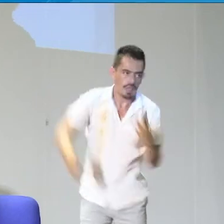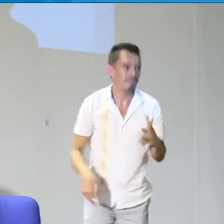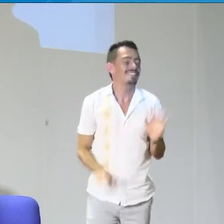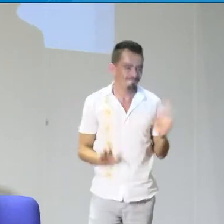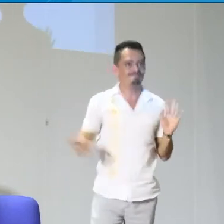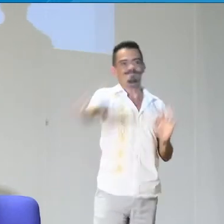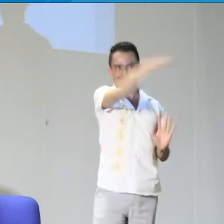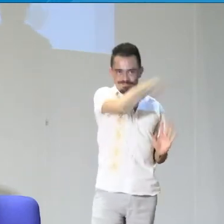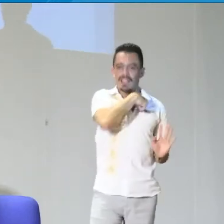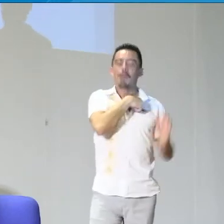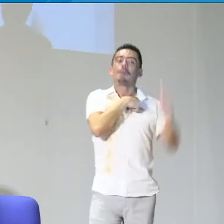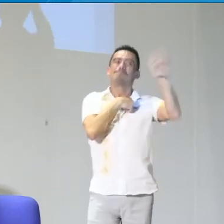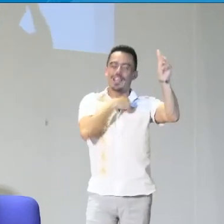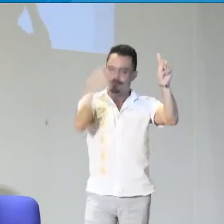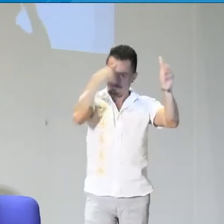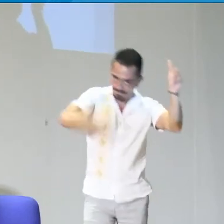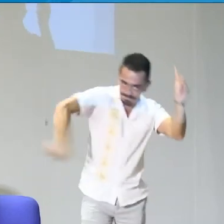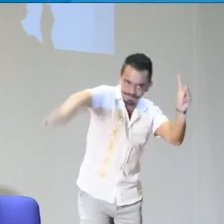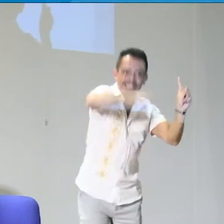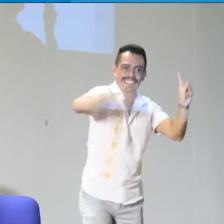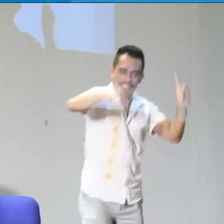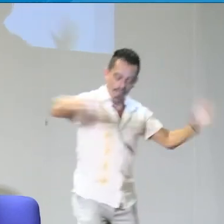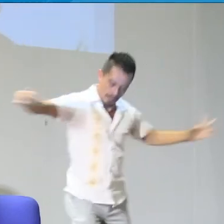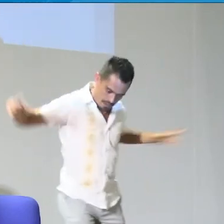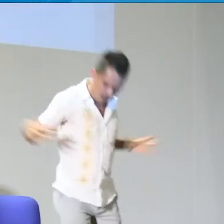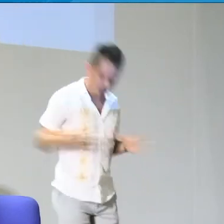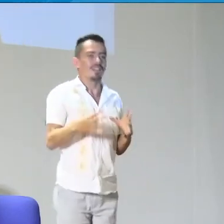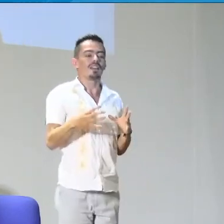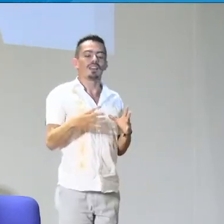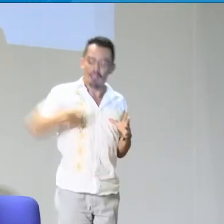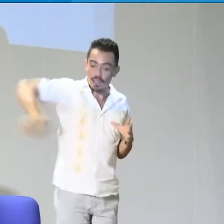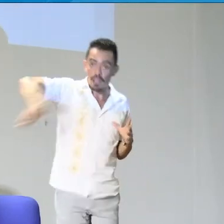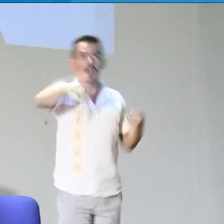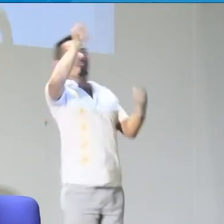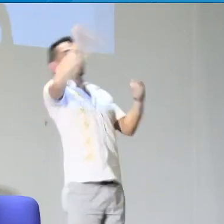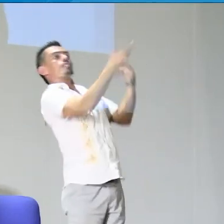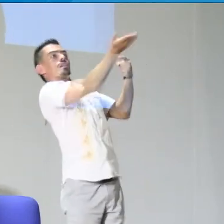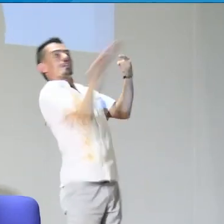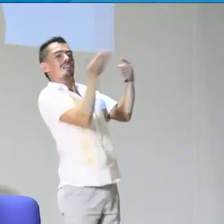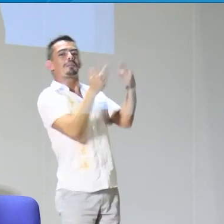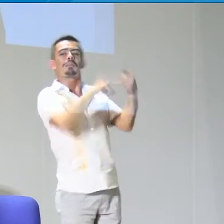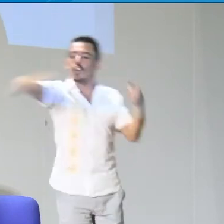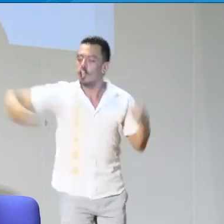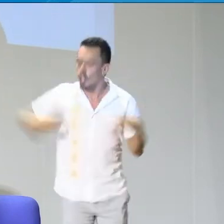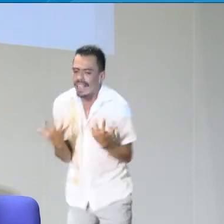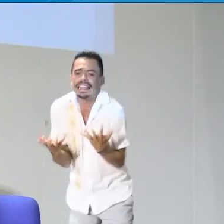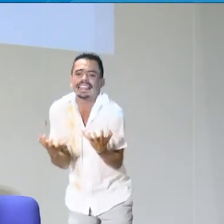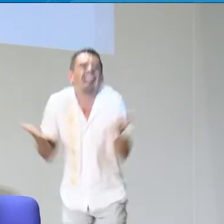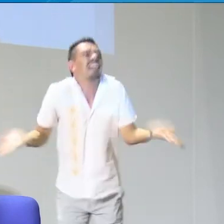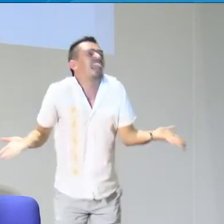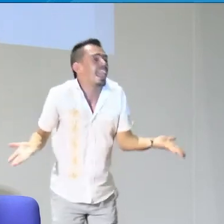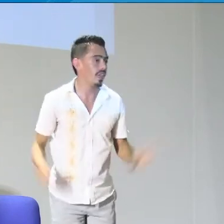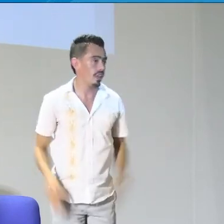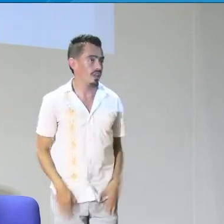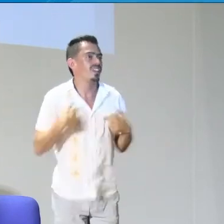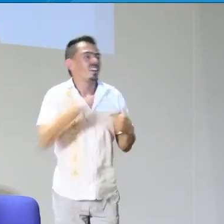comunidad sorda, ustedes saben que exigimos bastante todo el tiempo, ¿verdad? Todo el tiempo estamos exigiendo y pidiendo